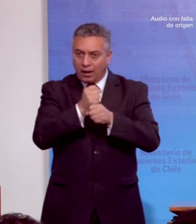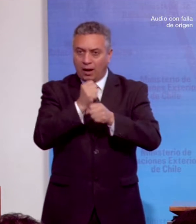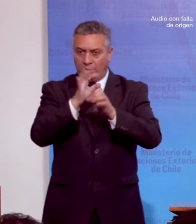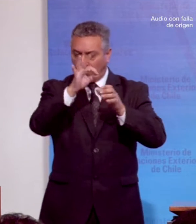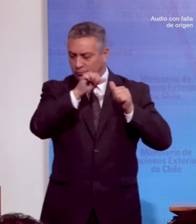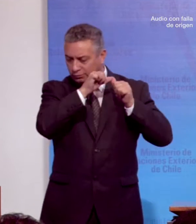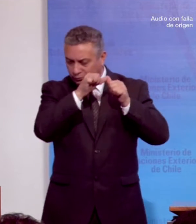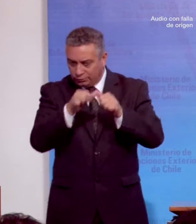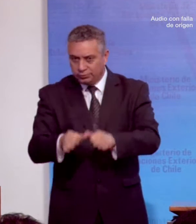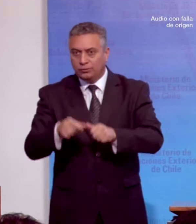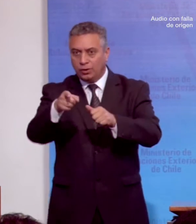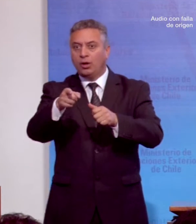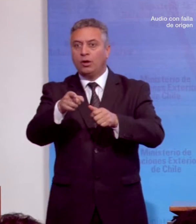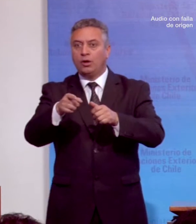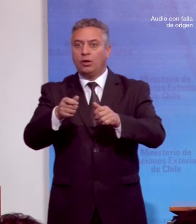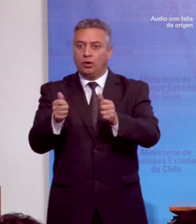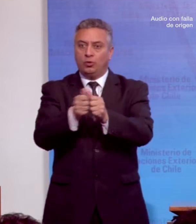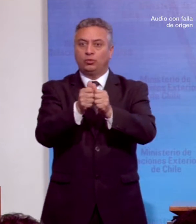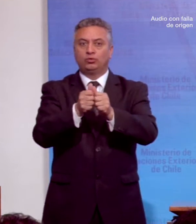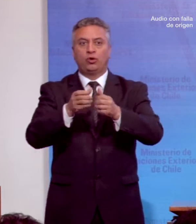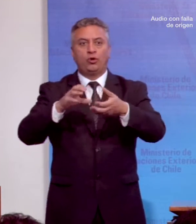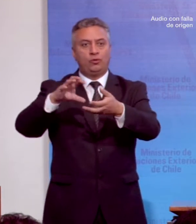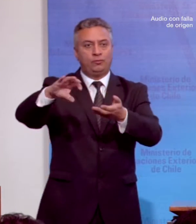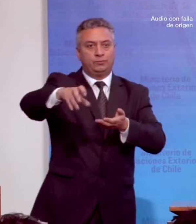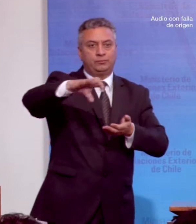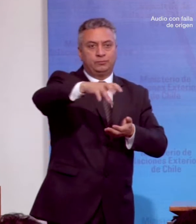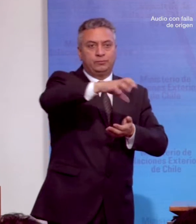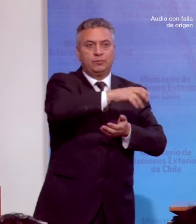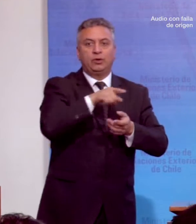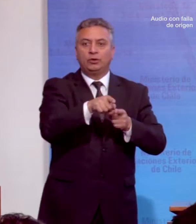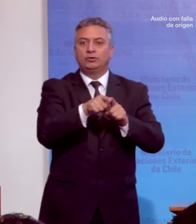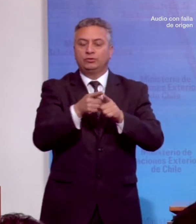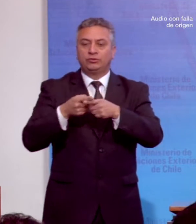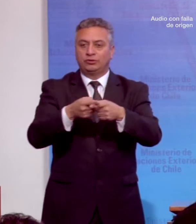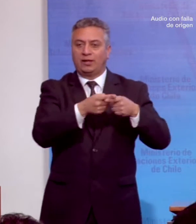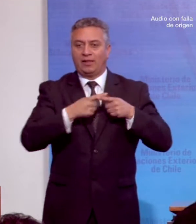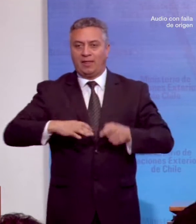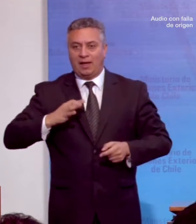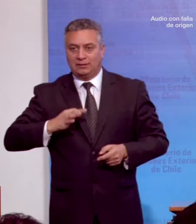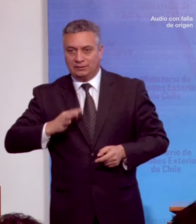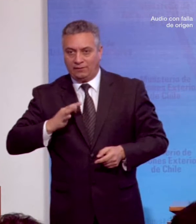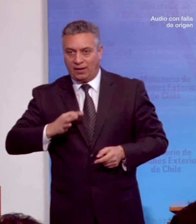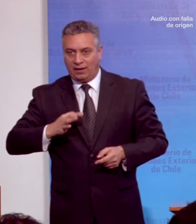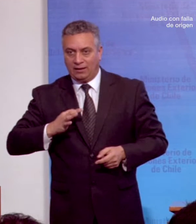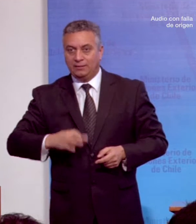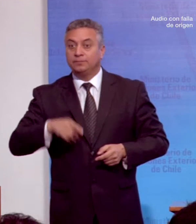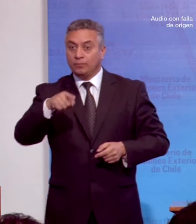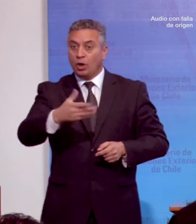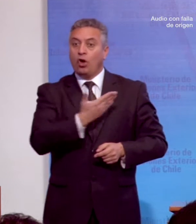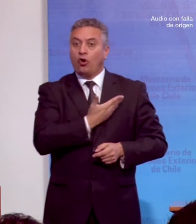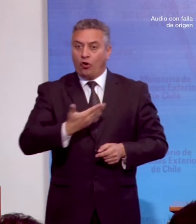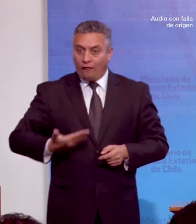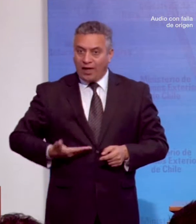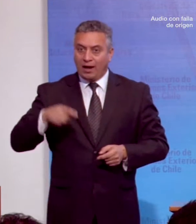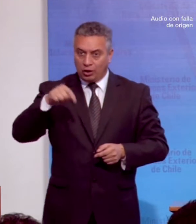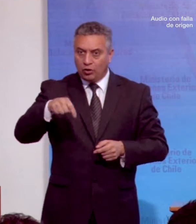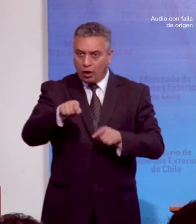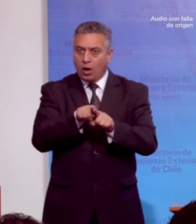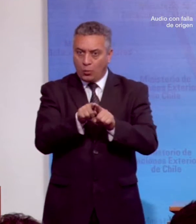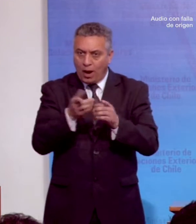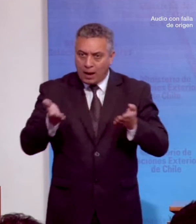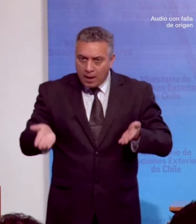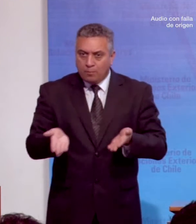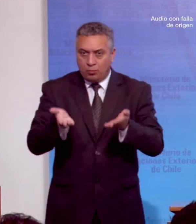organizaciones de la sociedad civil. Ahora bien, en el actual periodo, nuestro gobierno está impulsando un